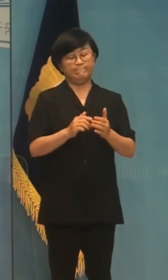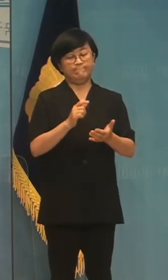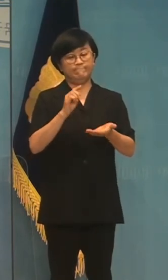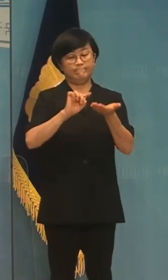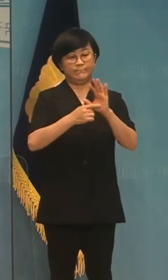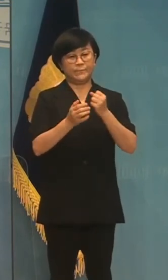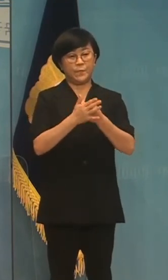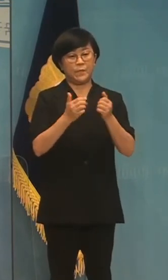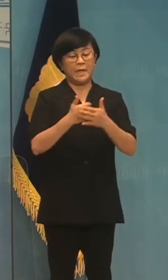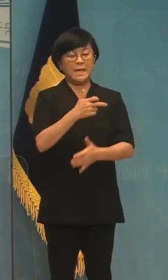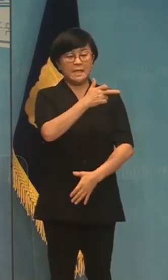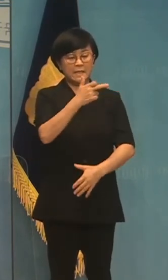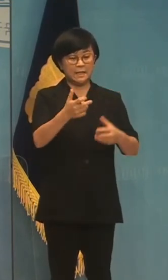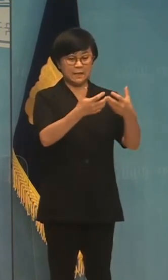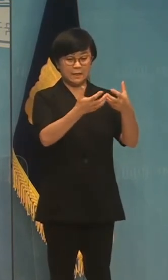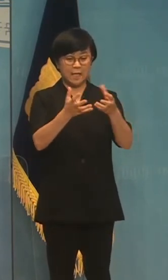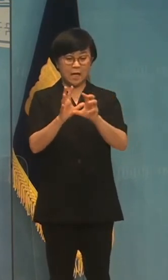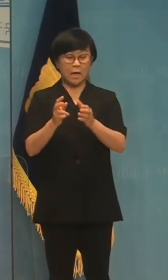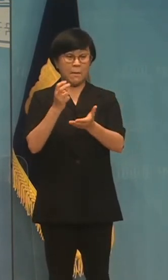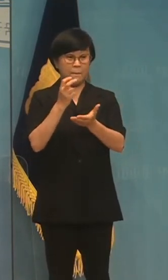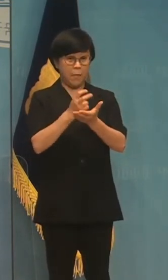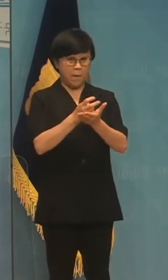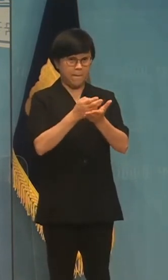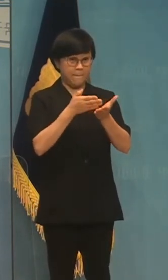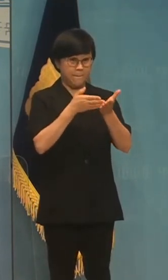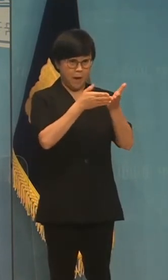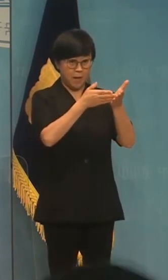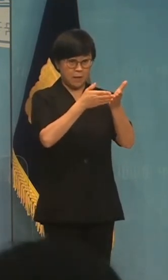정의당 국회의원